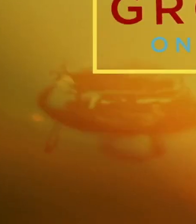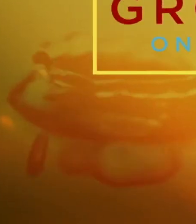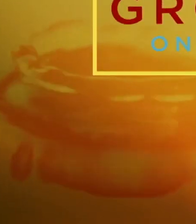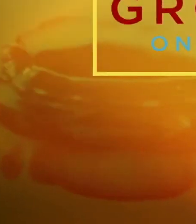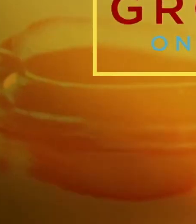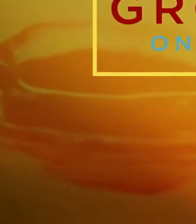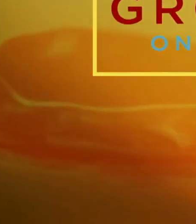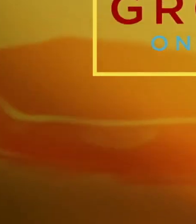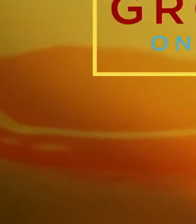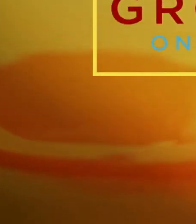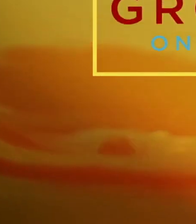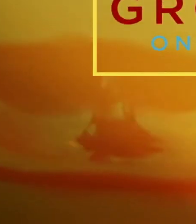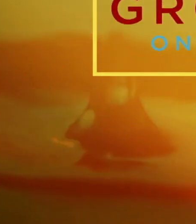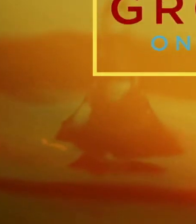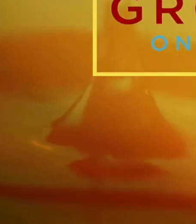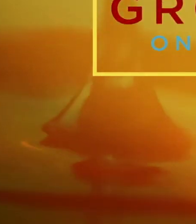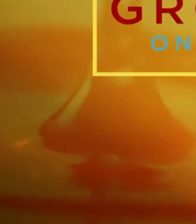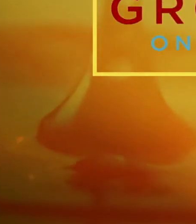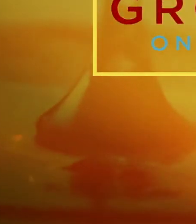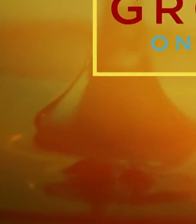anders Amin.